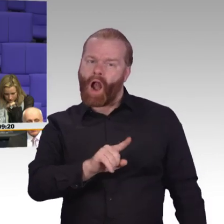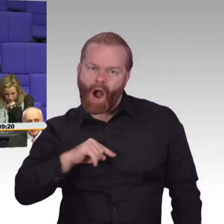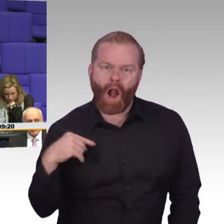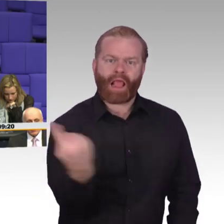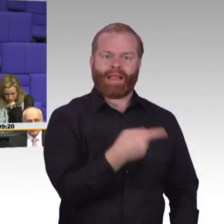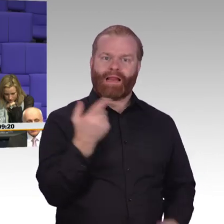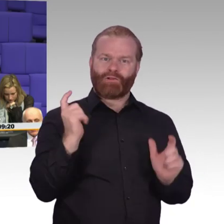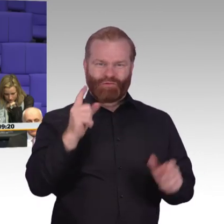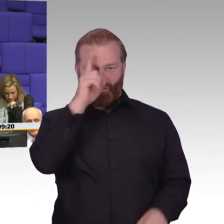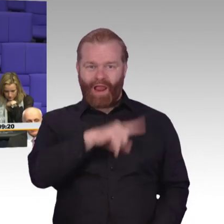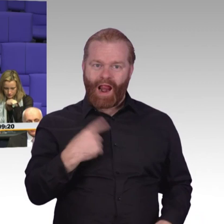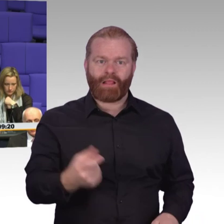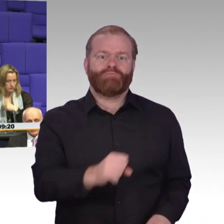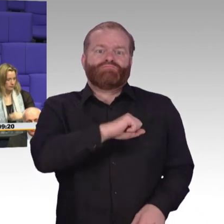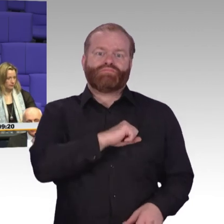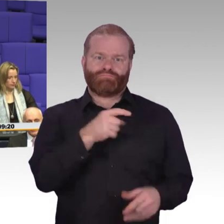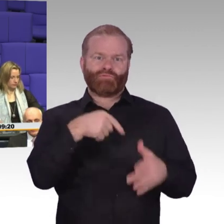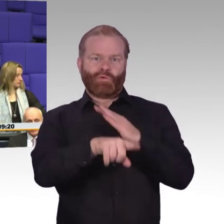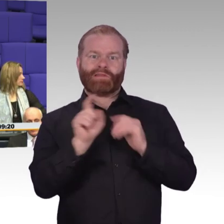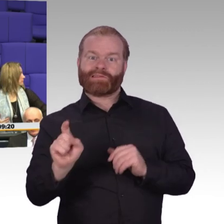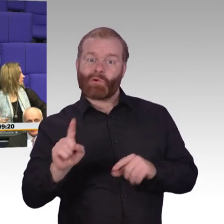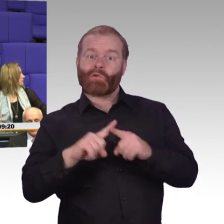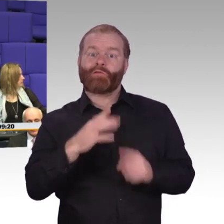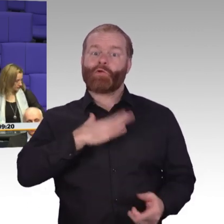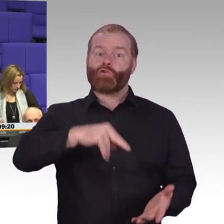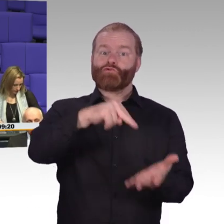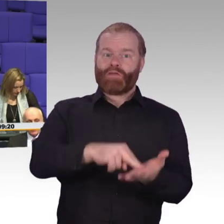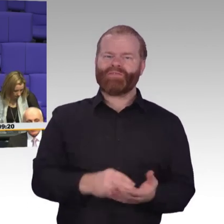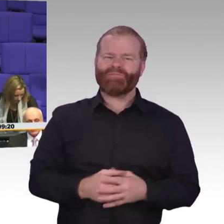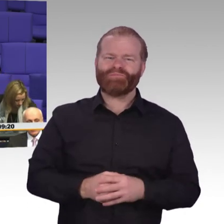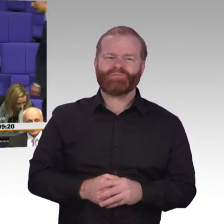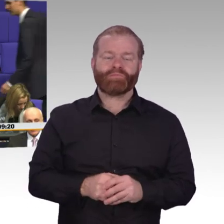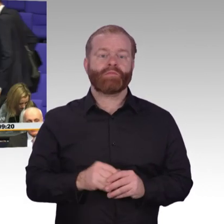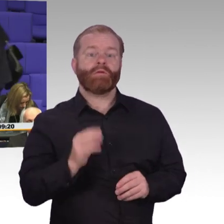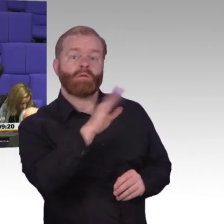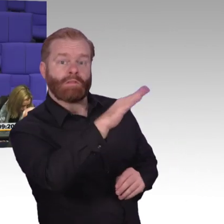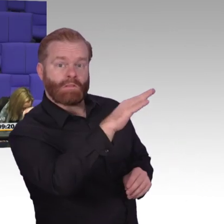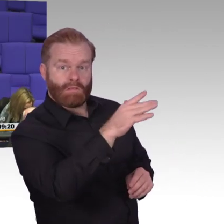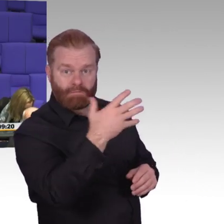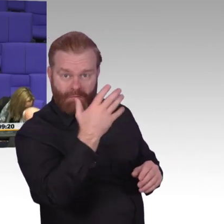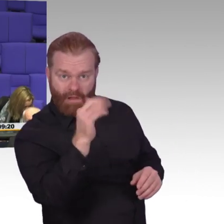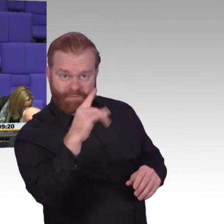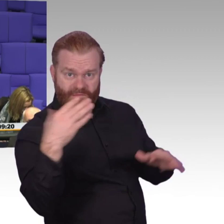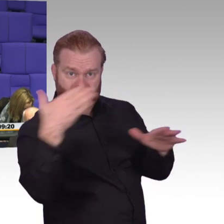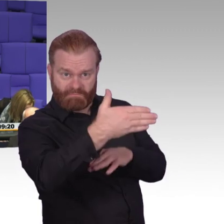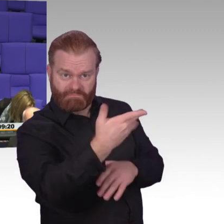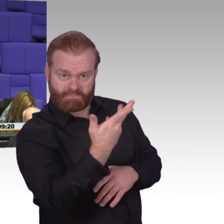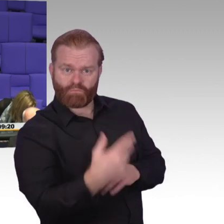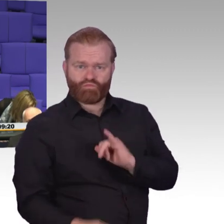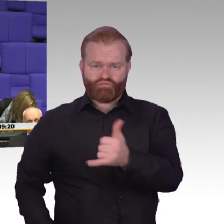Unternehmen und so weiter und so fort. Was machen Sie denn konkret? Sie haben über Infrastruktur gesprochen, über die Bedeutung dessen. Bitte vergegenwärtigen Sie sich mal die